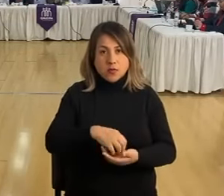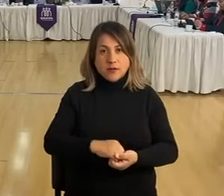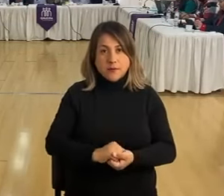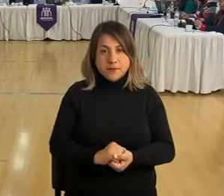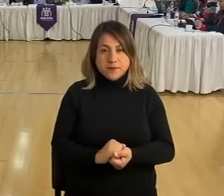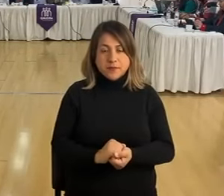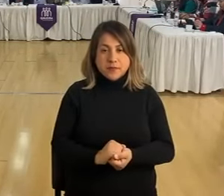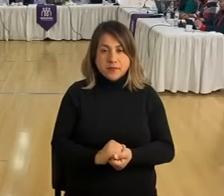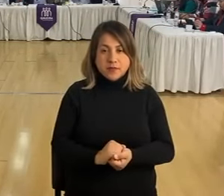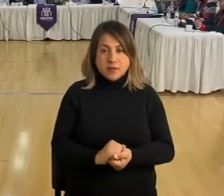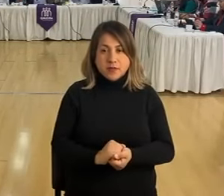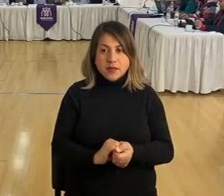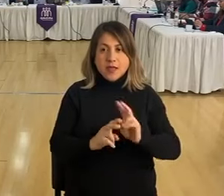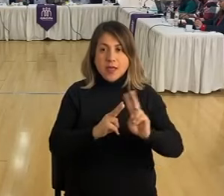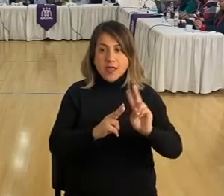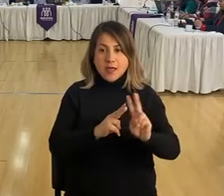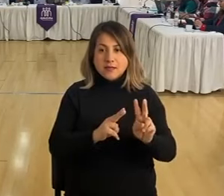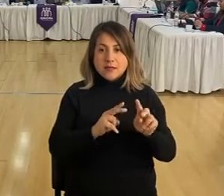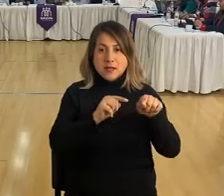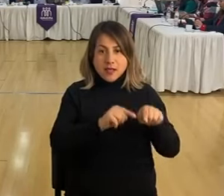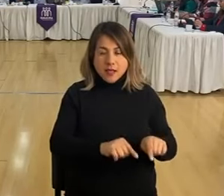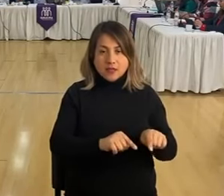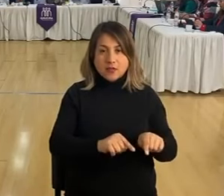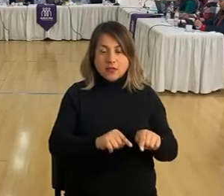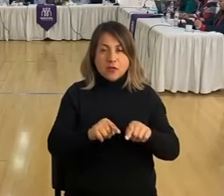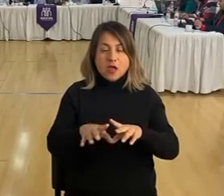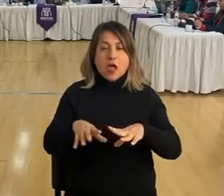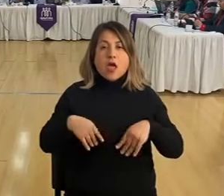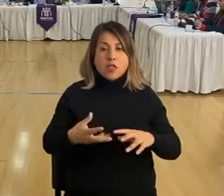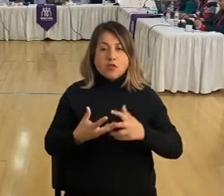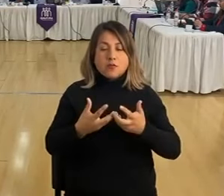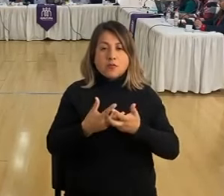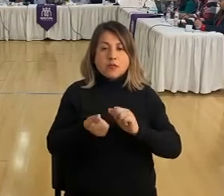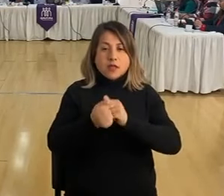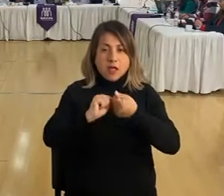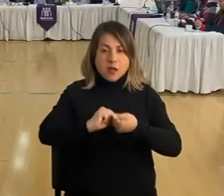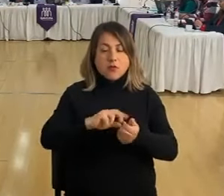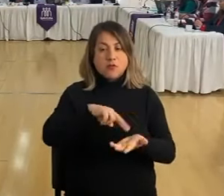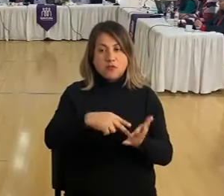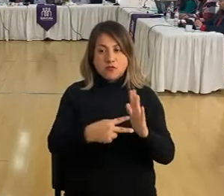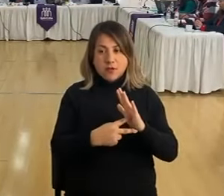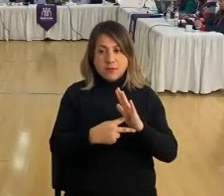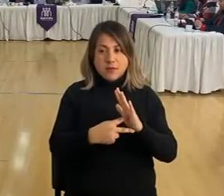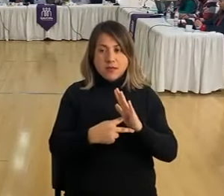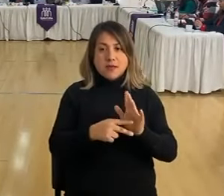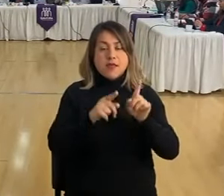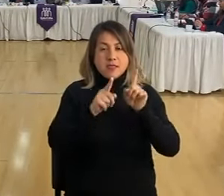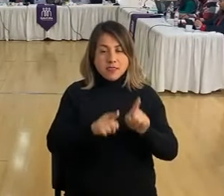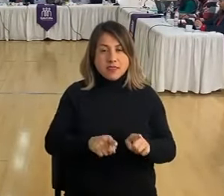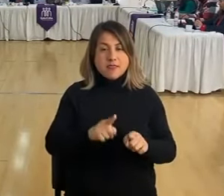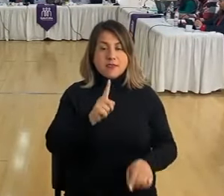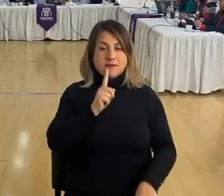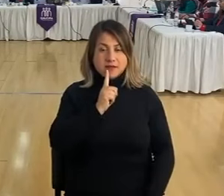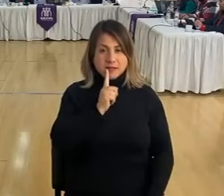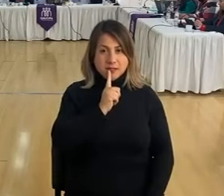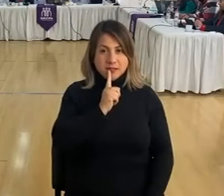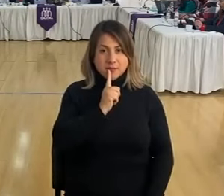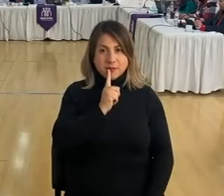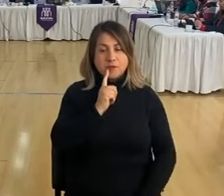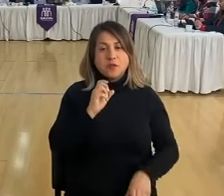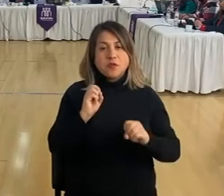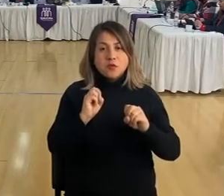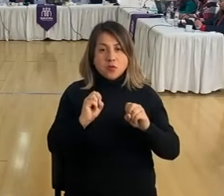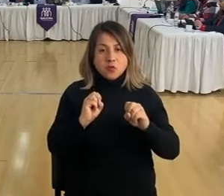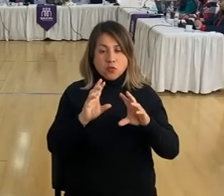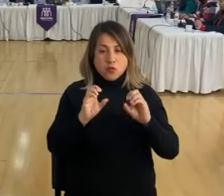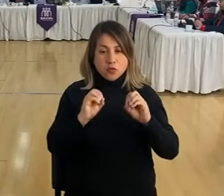establecer esto, adoptarlo como una problemática que se tiene que enfrentar y que muchas